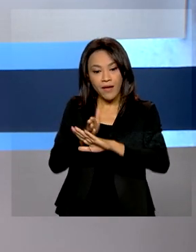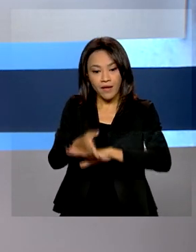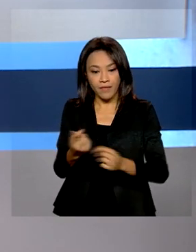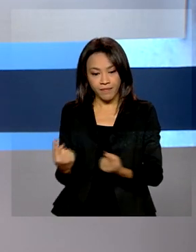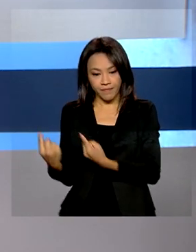.br.